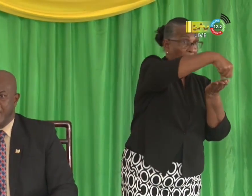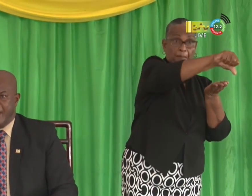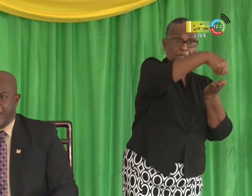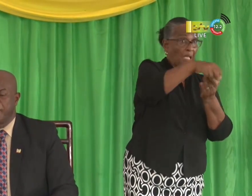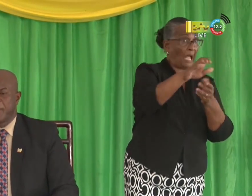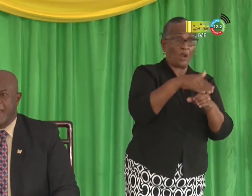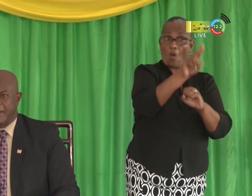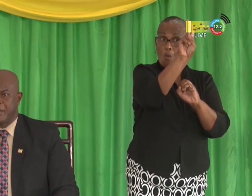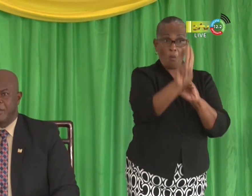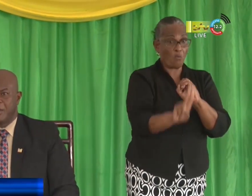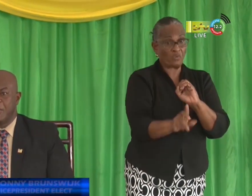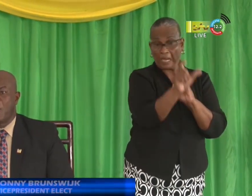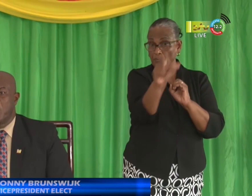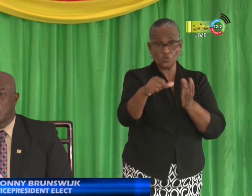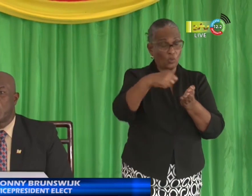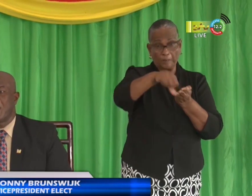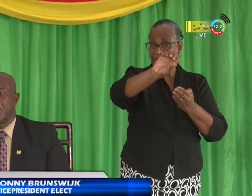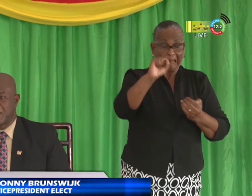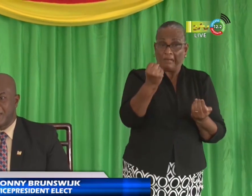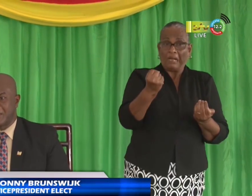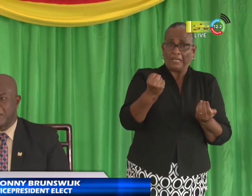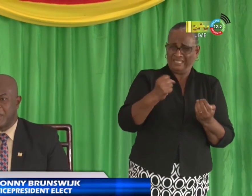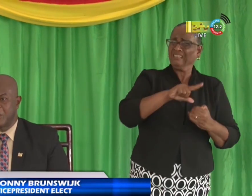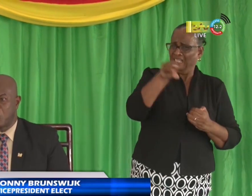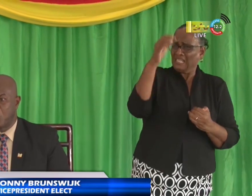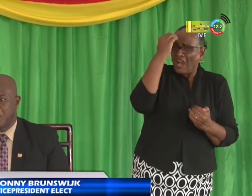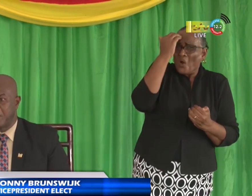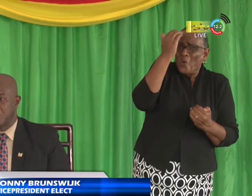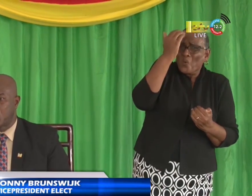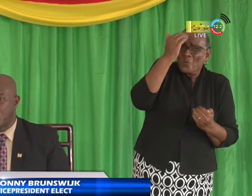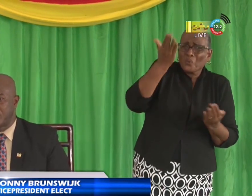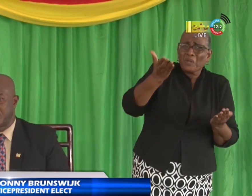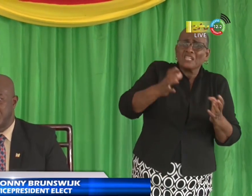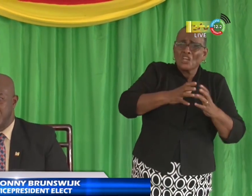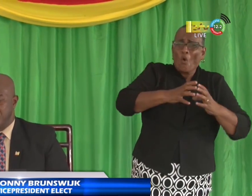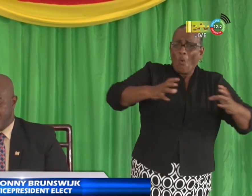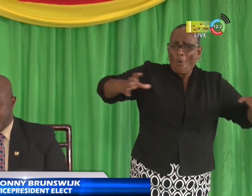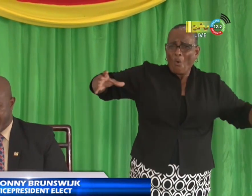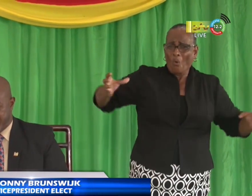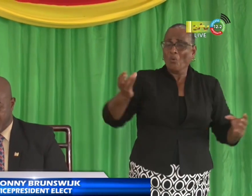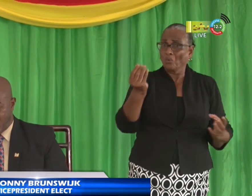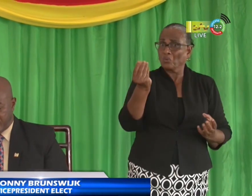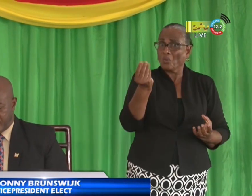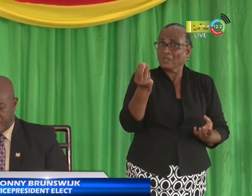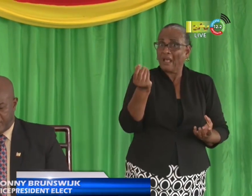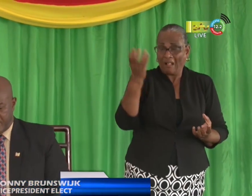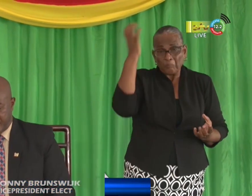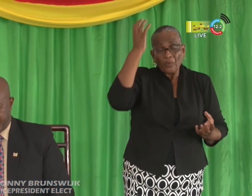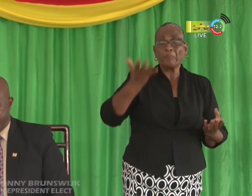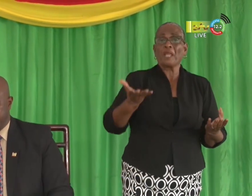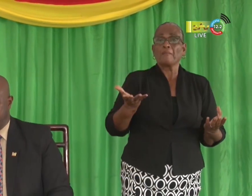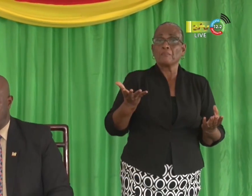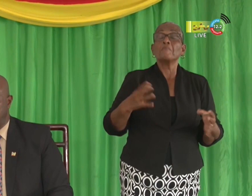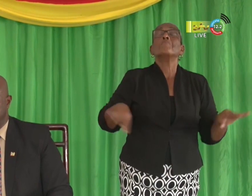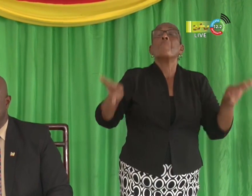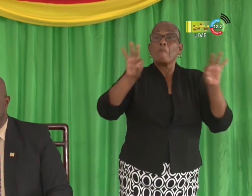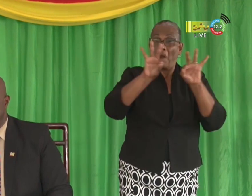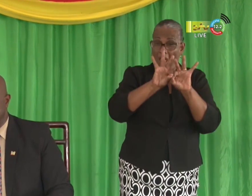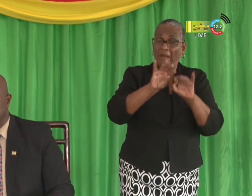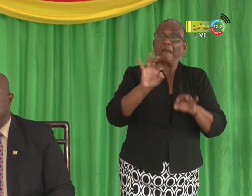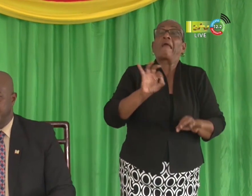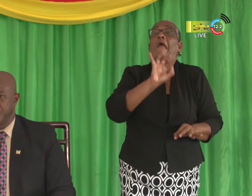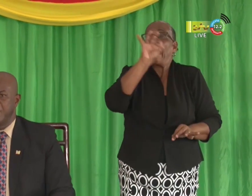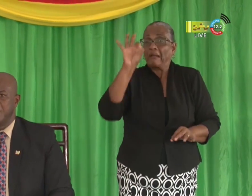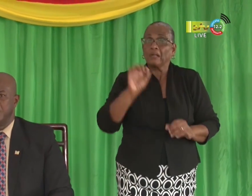ambtenaren, dan weet u al dat het een heel grote schuld is. Maar belangrijk nog en erger nog,